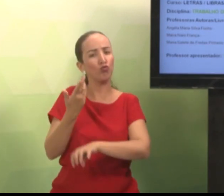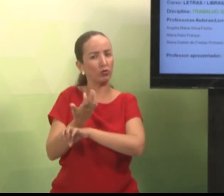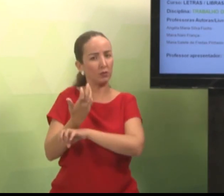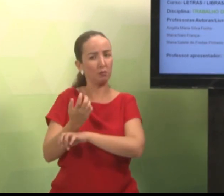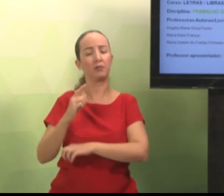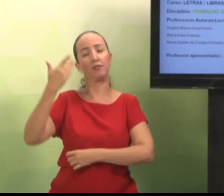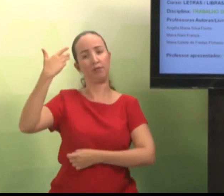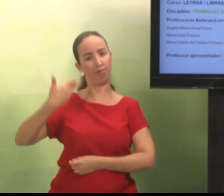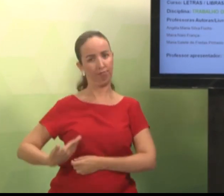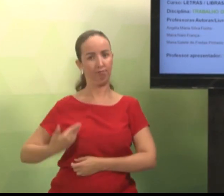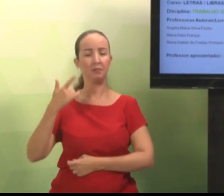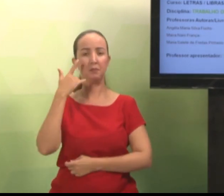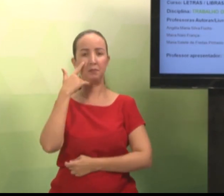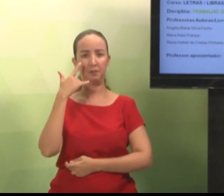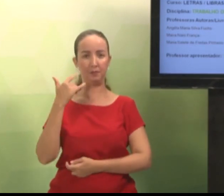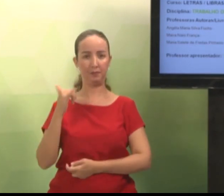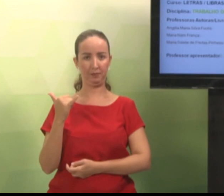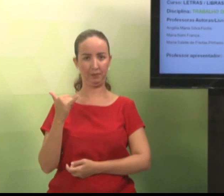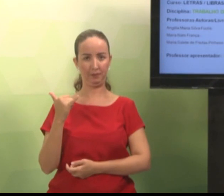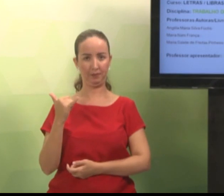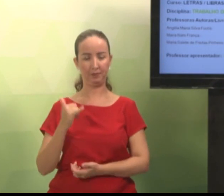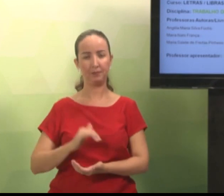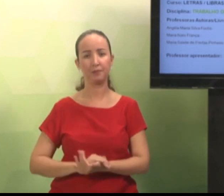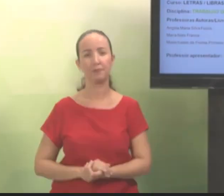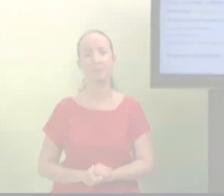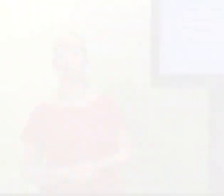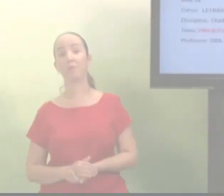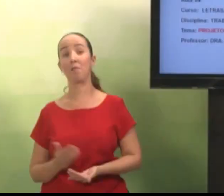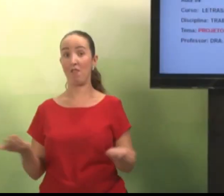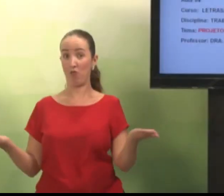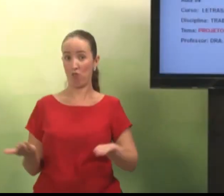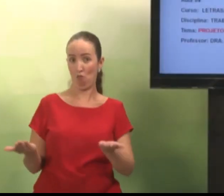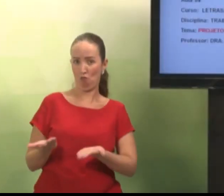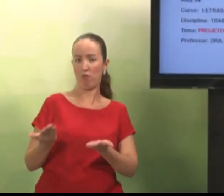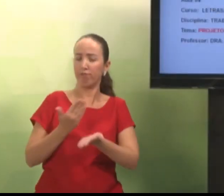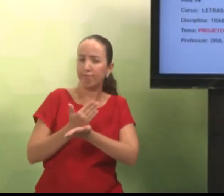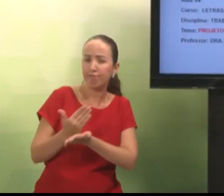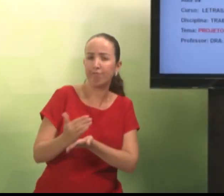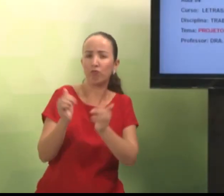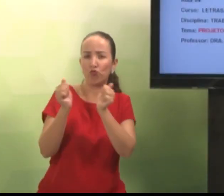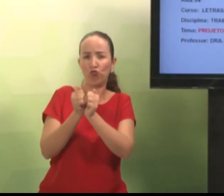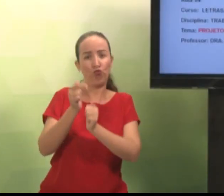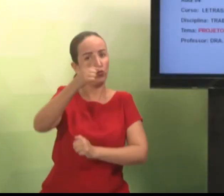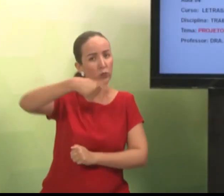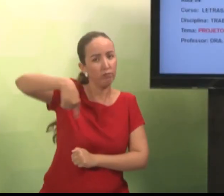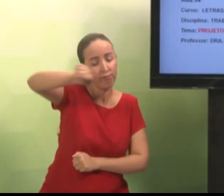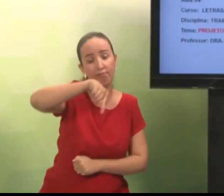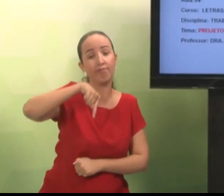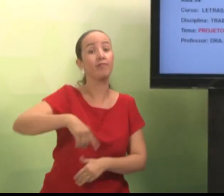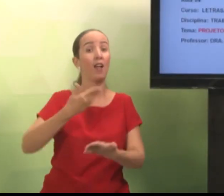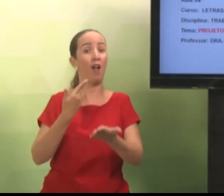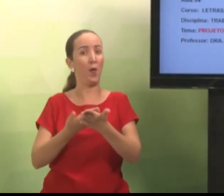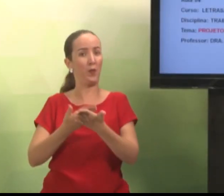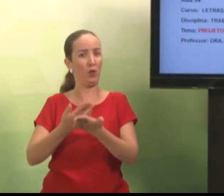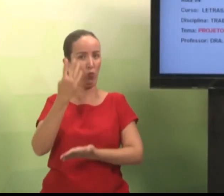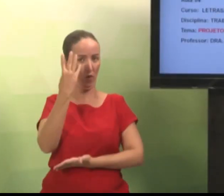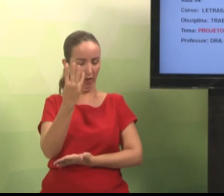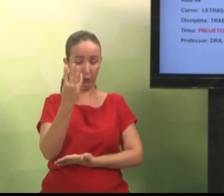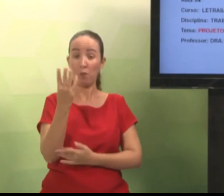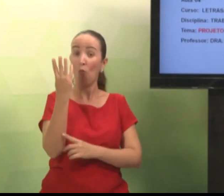A professora dessa disciplina sou eu, Marisa. Daremos início à